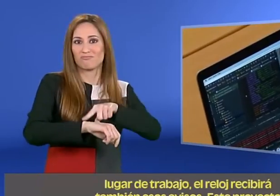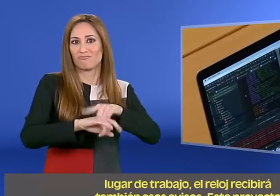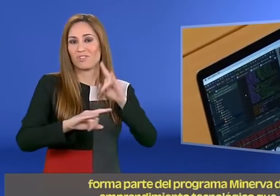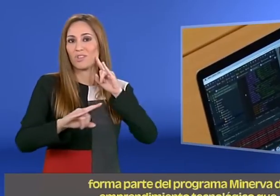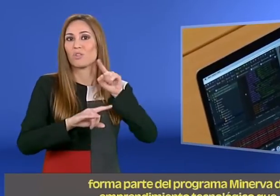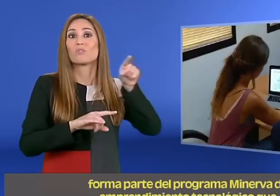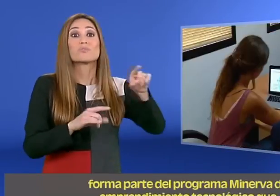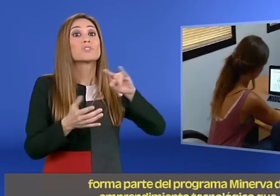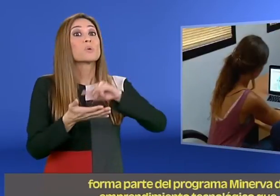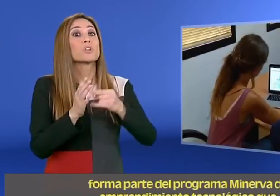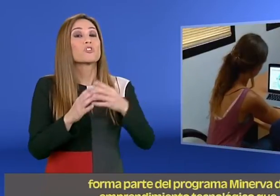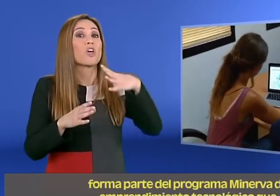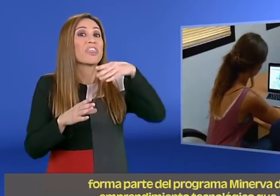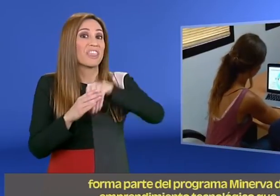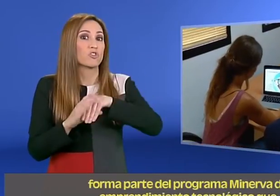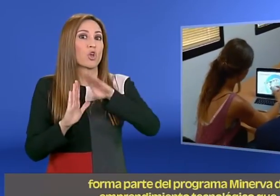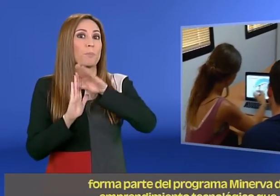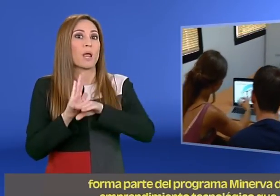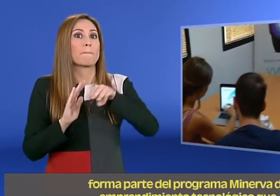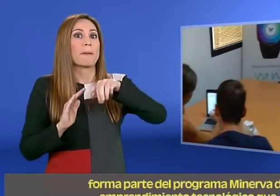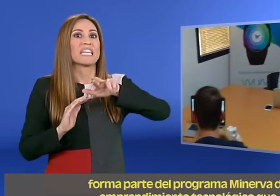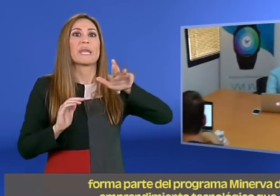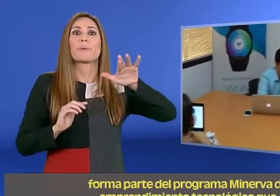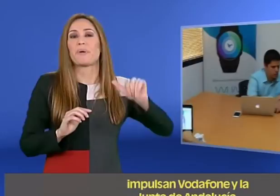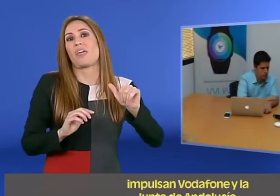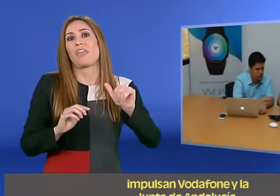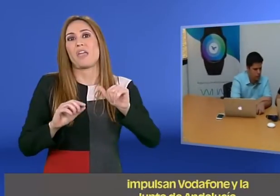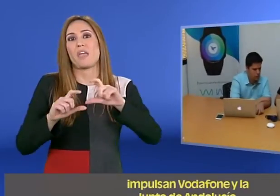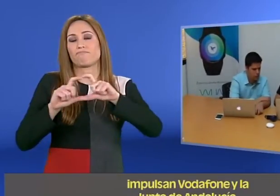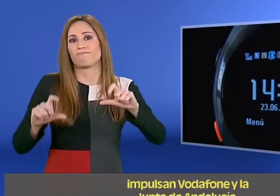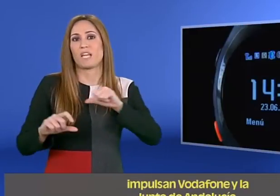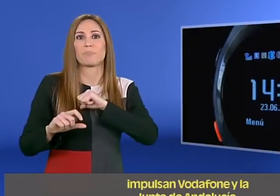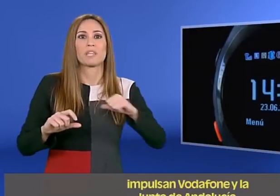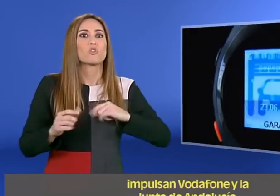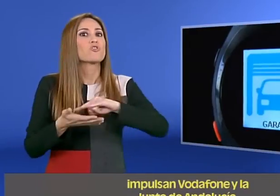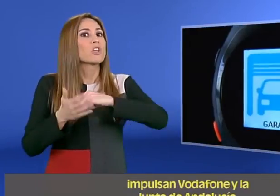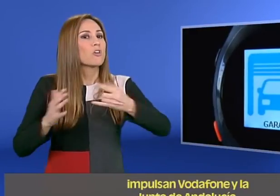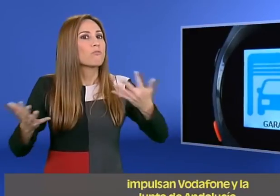proyecto forma parte del programa Minerva de Emprendimiento Tecnológico que impulsan Vodafone y la Junta de Andalucía.